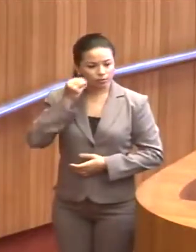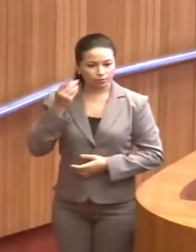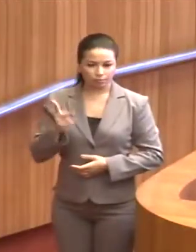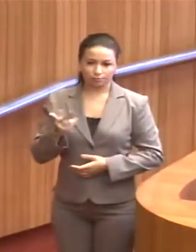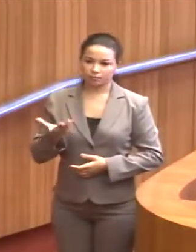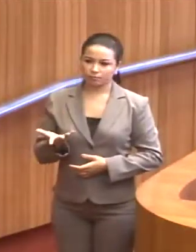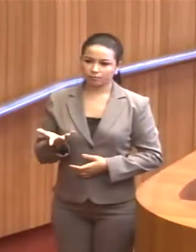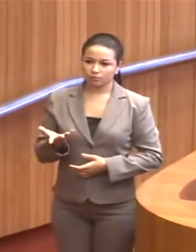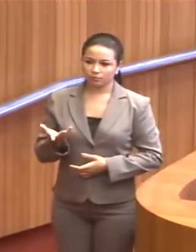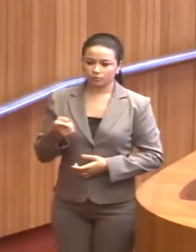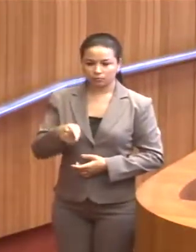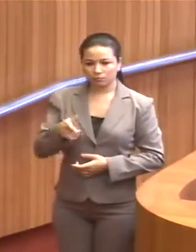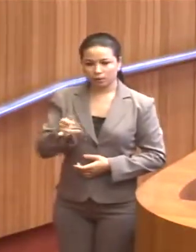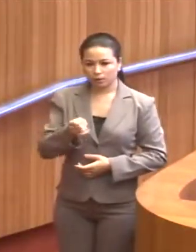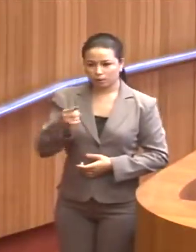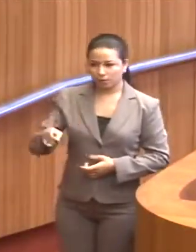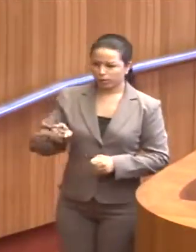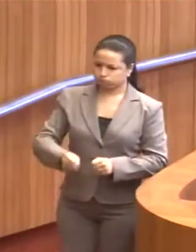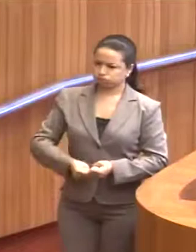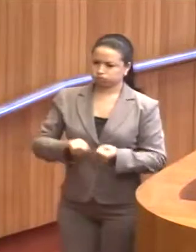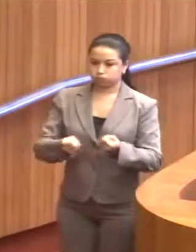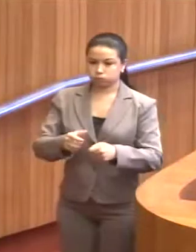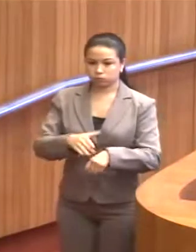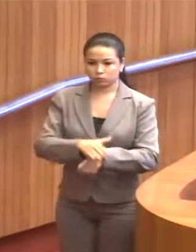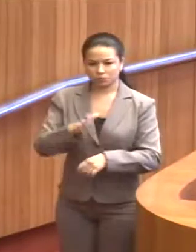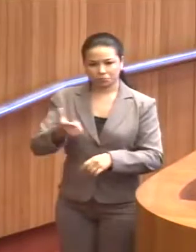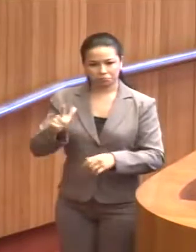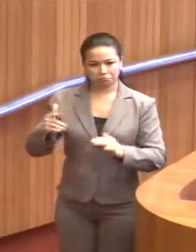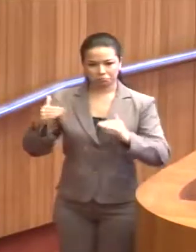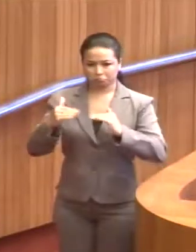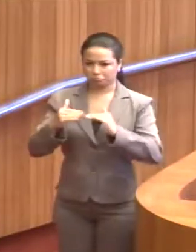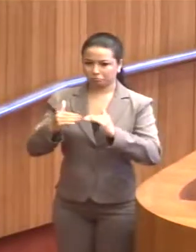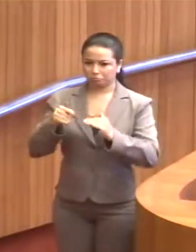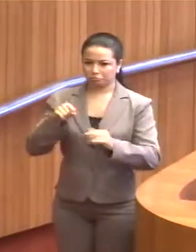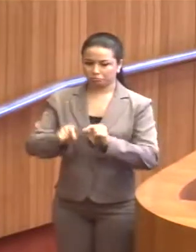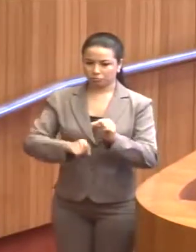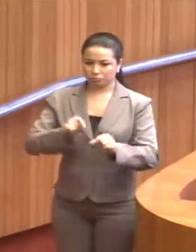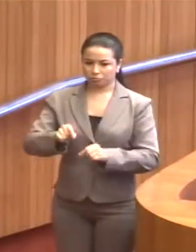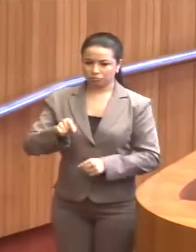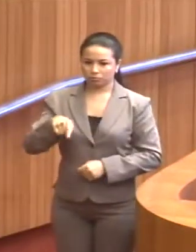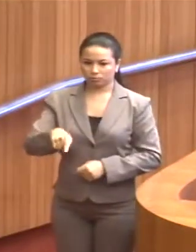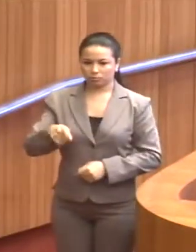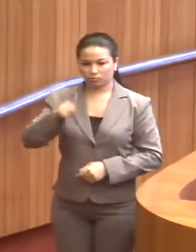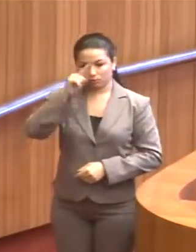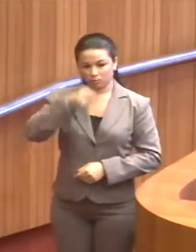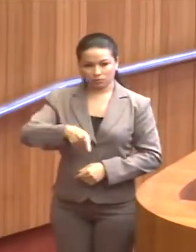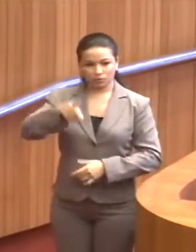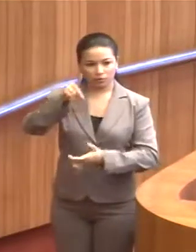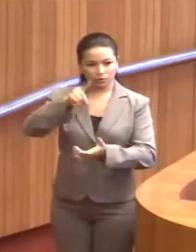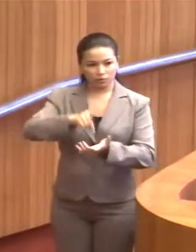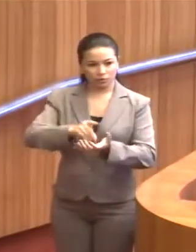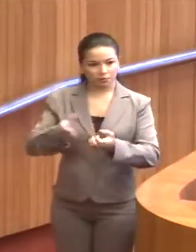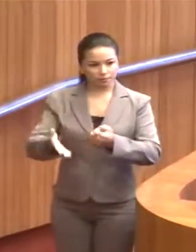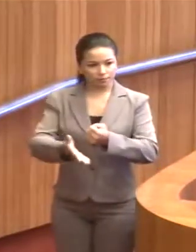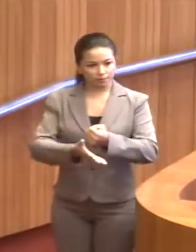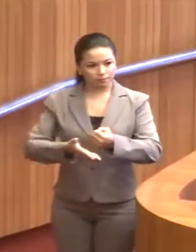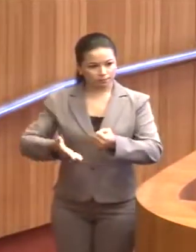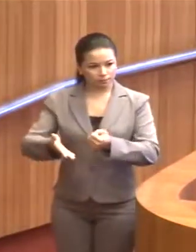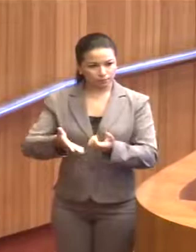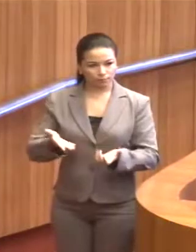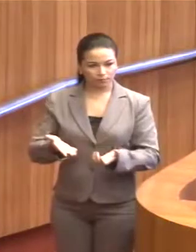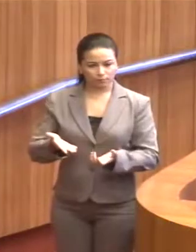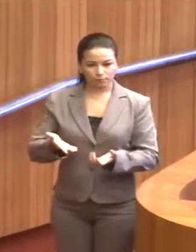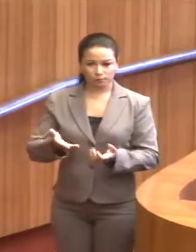isso. Uma ação enérgica totalmente incompatível com aquilo que determina realmente os princípios da